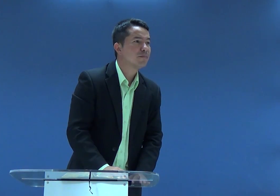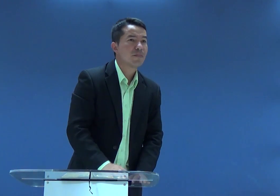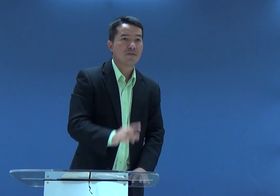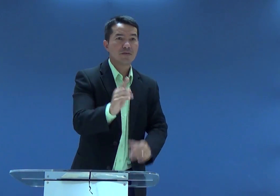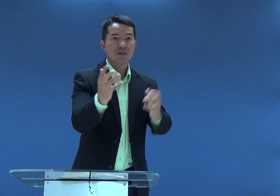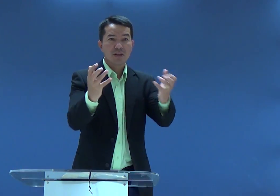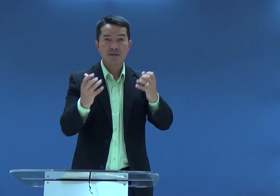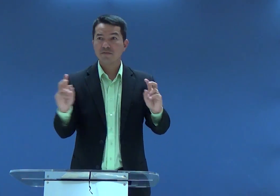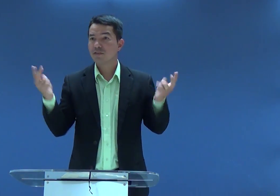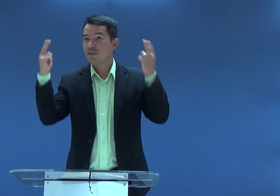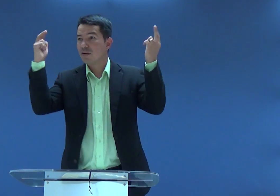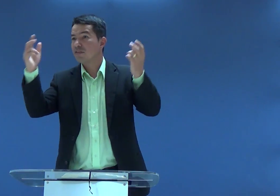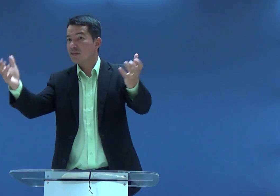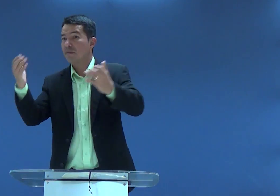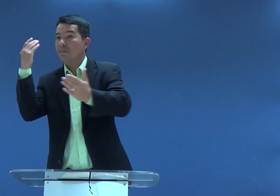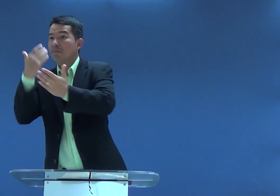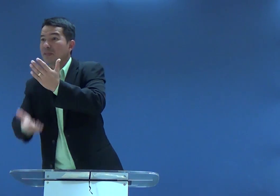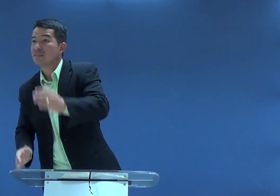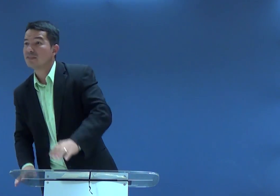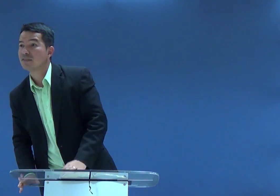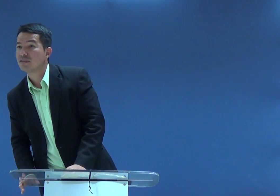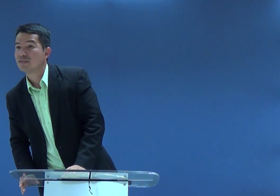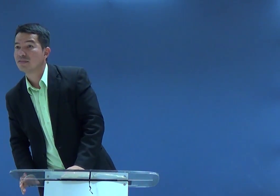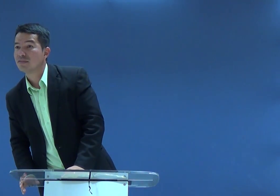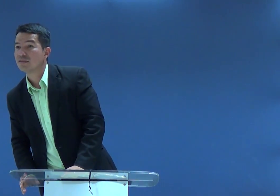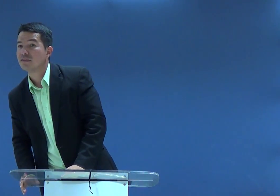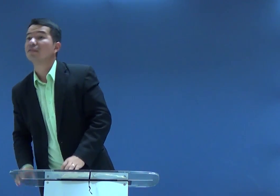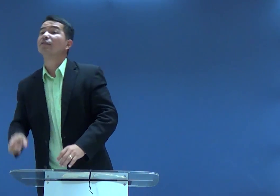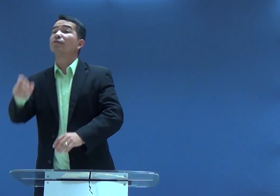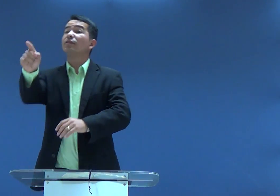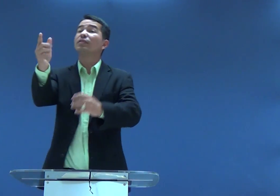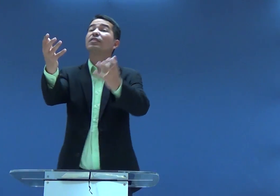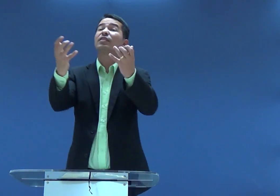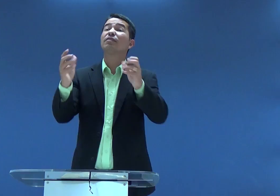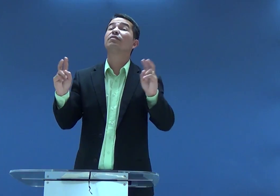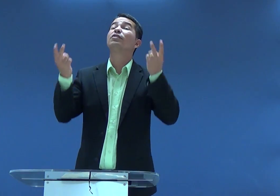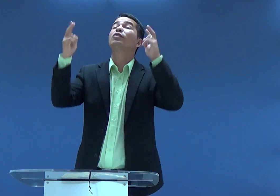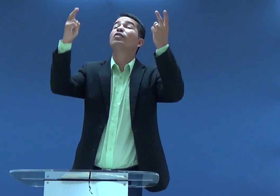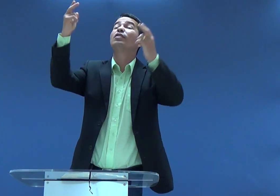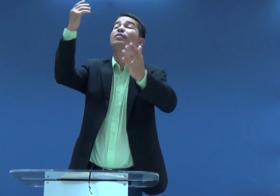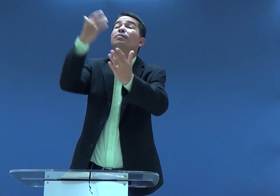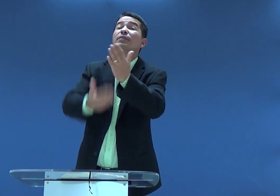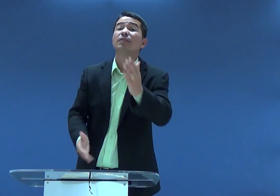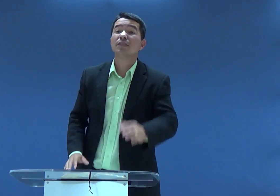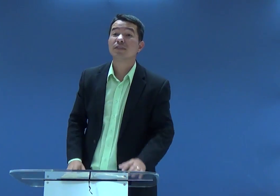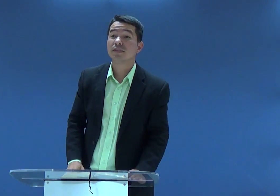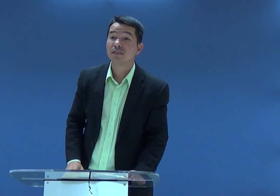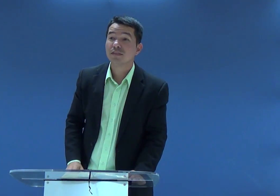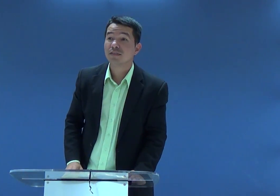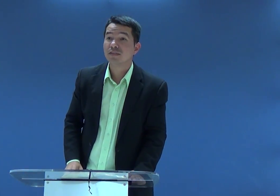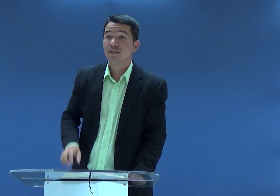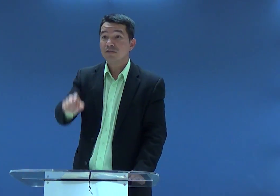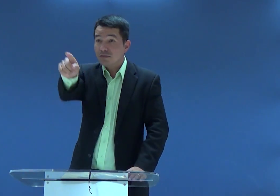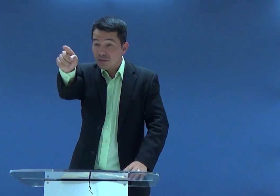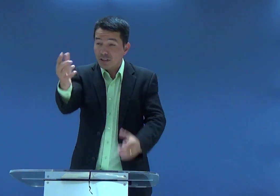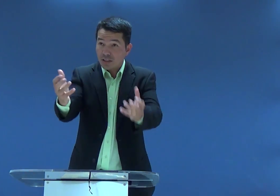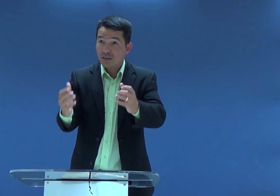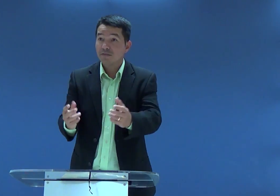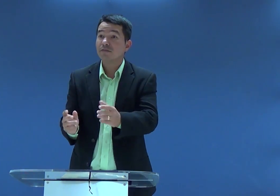você perca ou que você ganhe? Que você seja um vencedor ou um perdedor? E você? Quer vencer ou você quer perder?